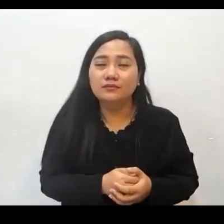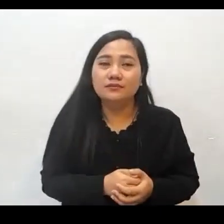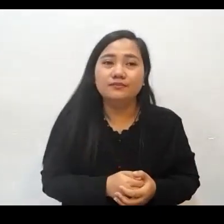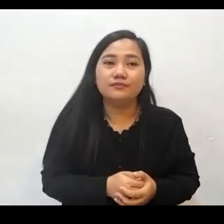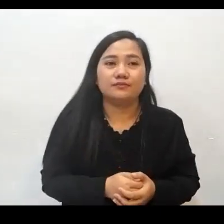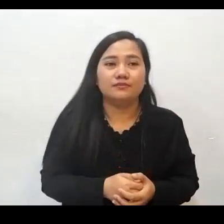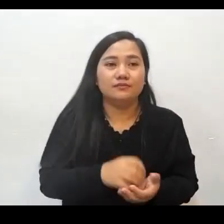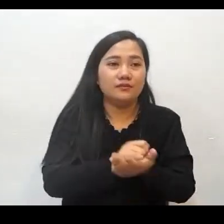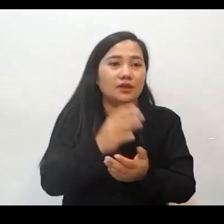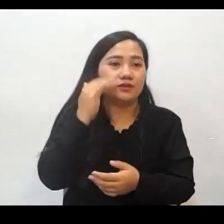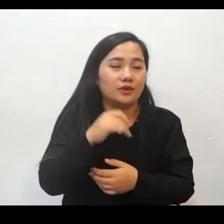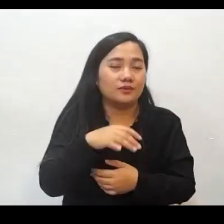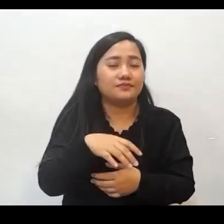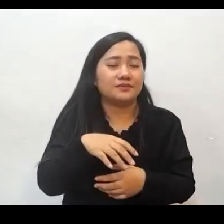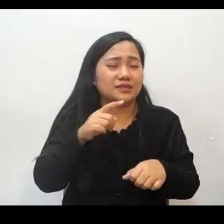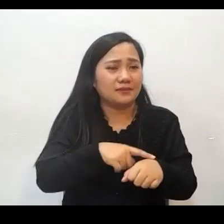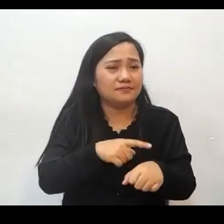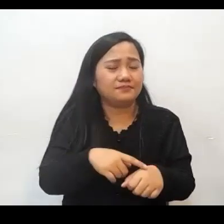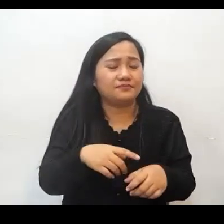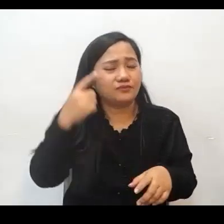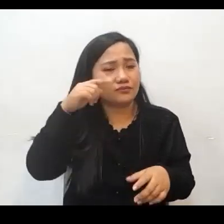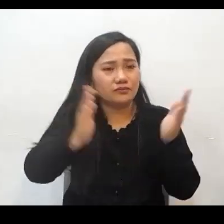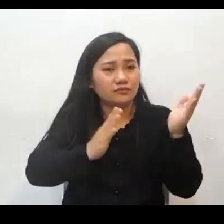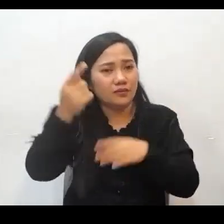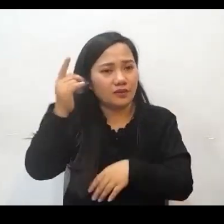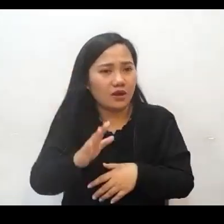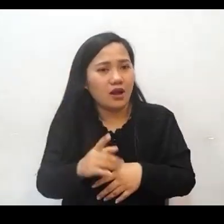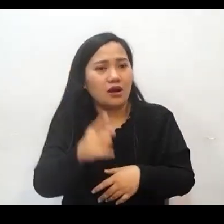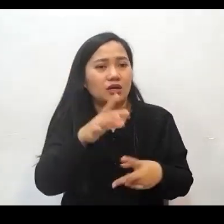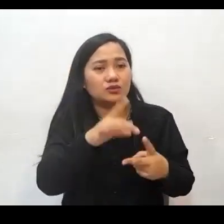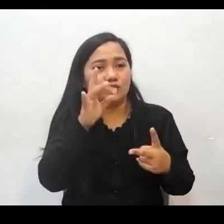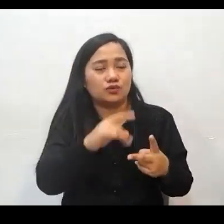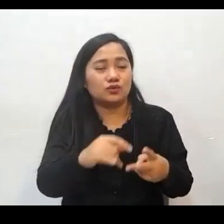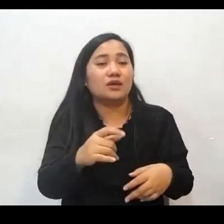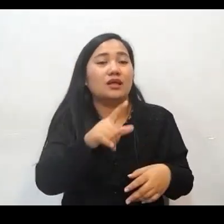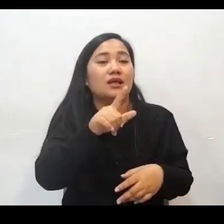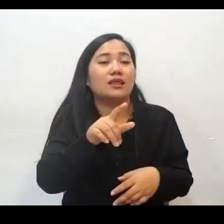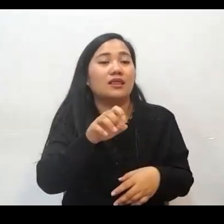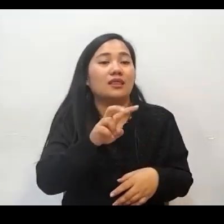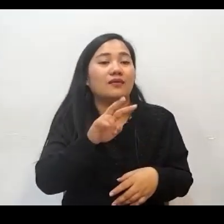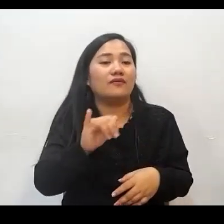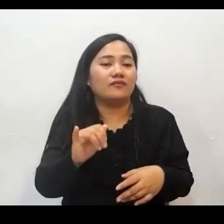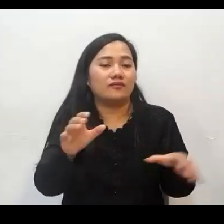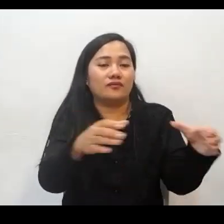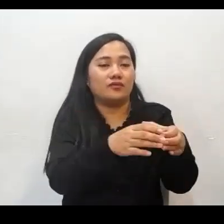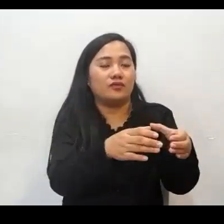Kaya upang makapaglingkod sa Diyos, ibinukod po ng Diyos yung mga Levita para sa Israel, mula sa Israel.